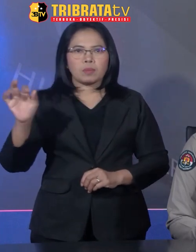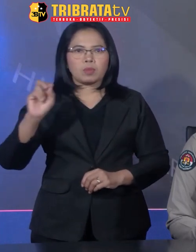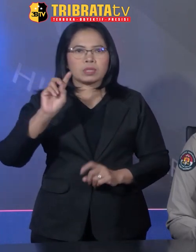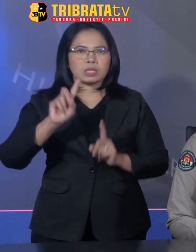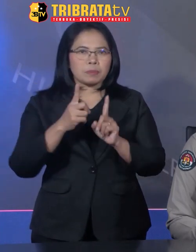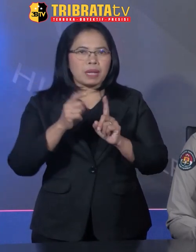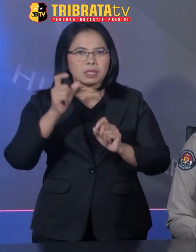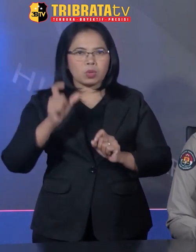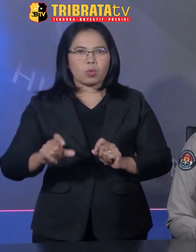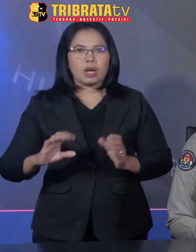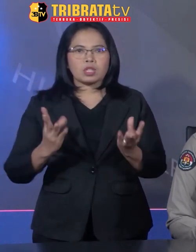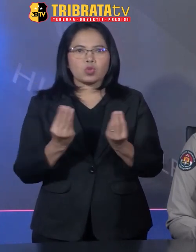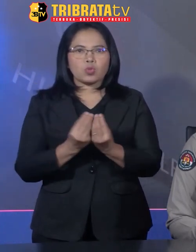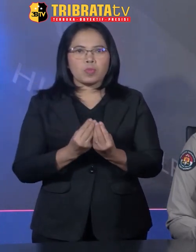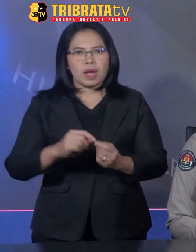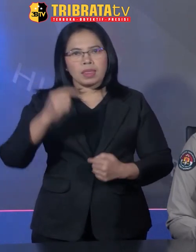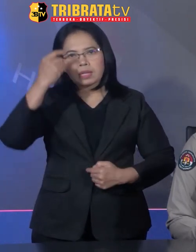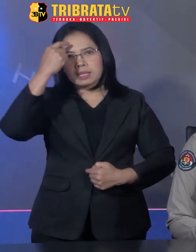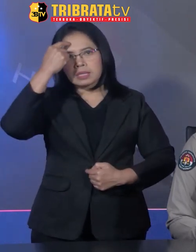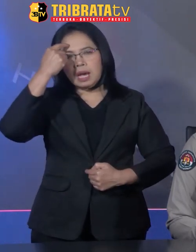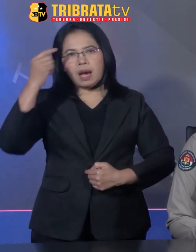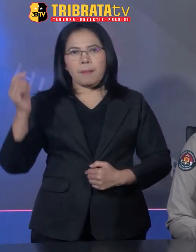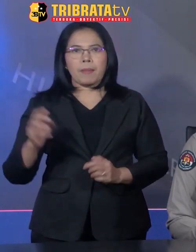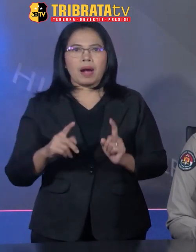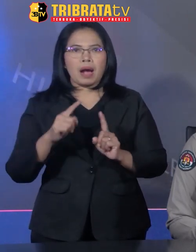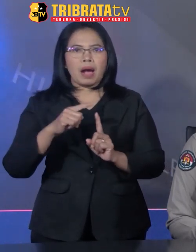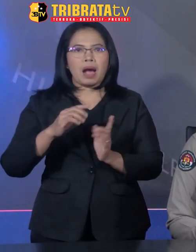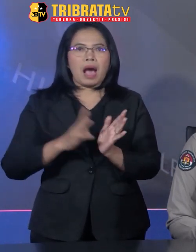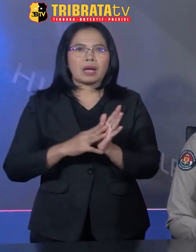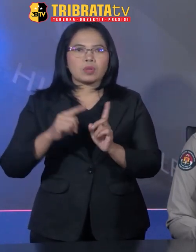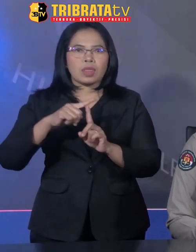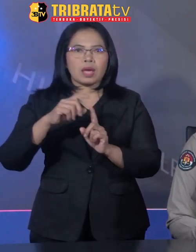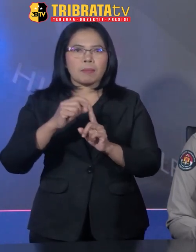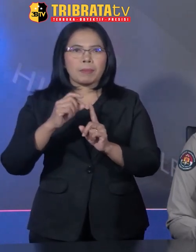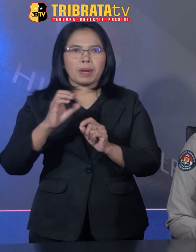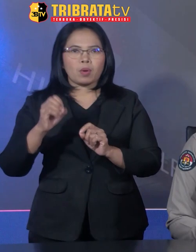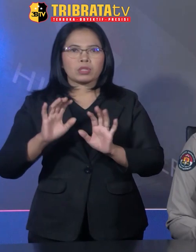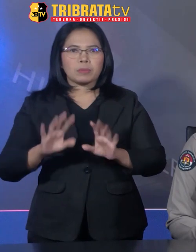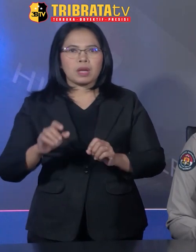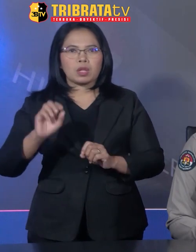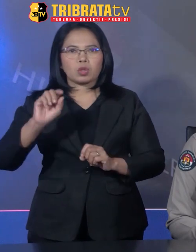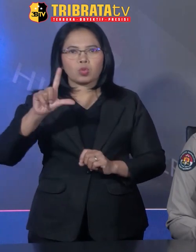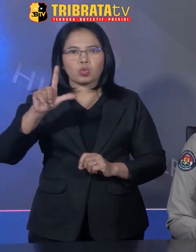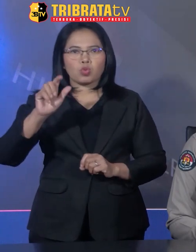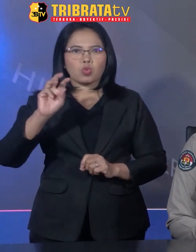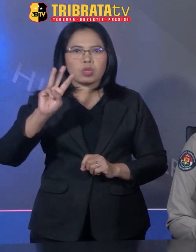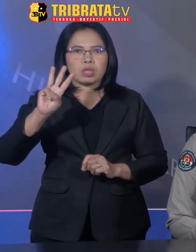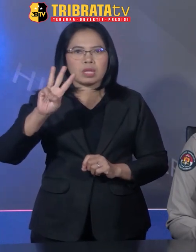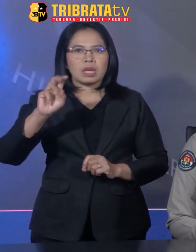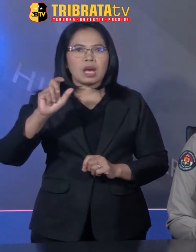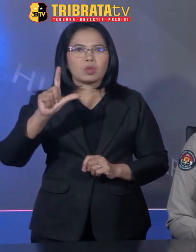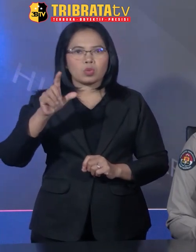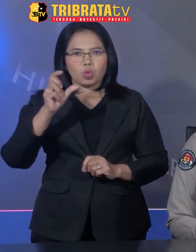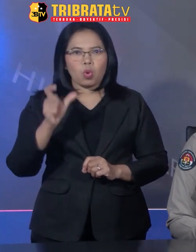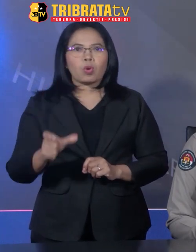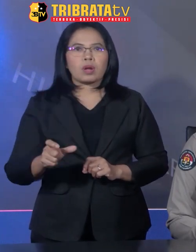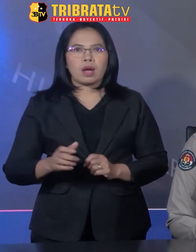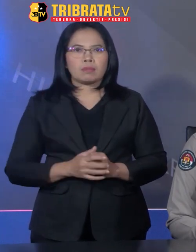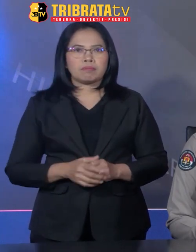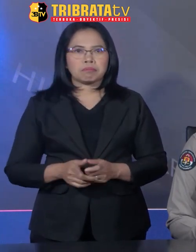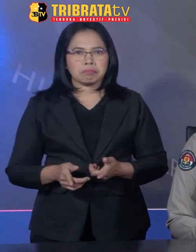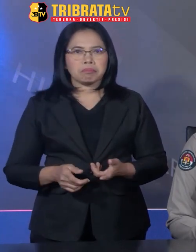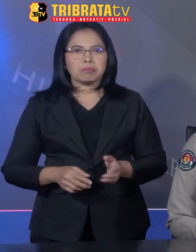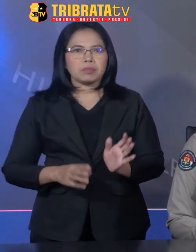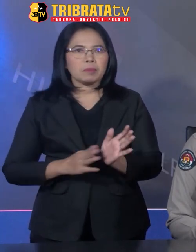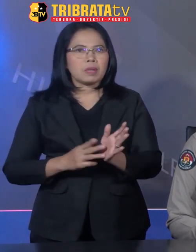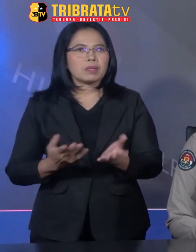orang, jumlah tersangka pada kasus TPPO sebanyak 737 orang, modus